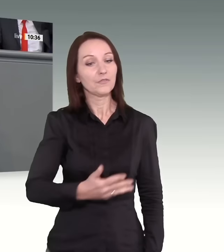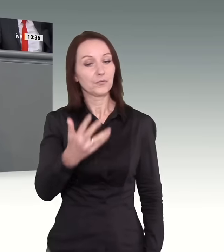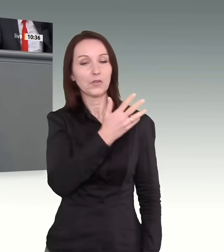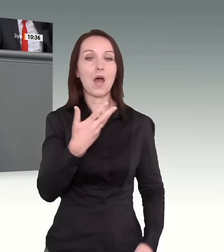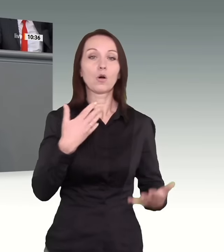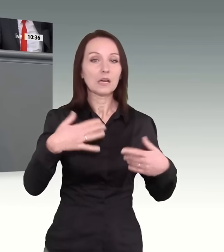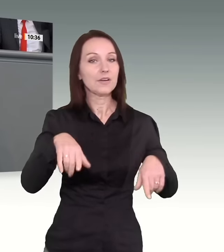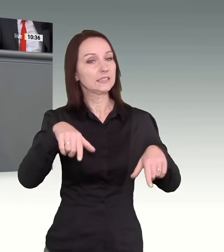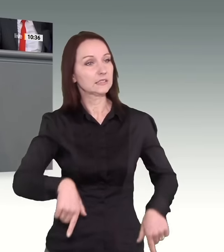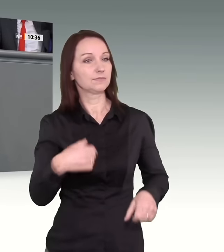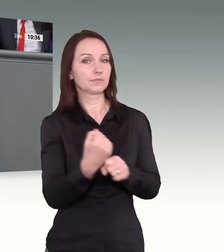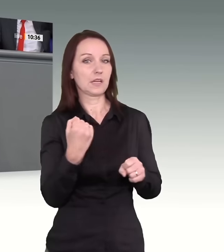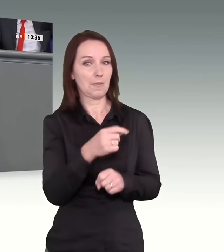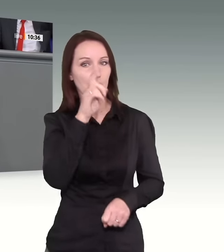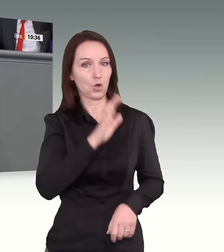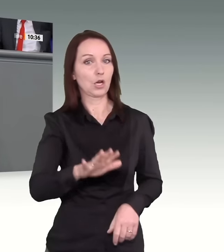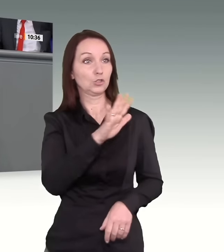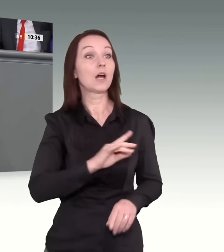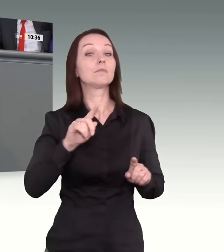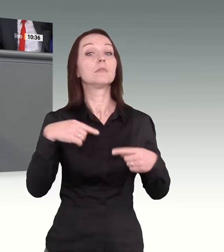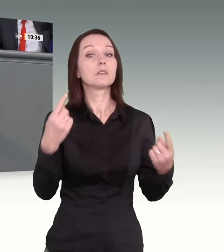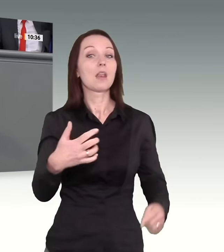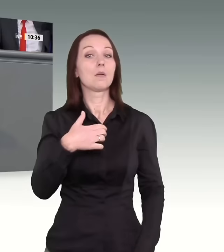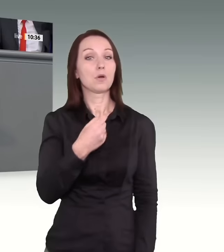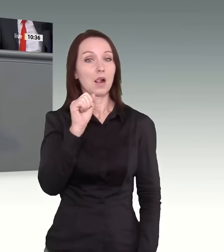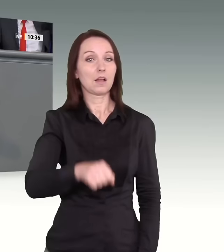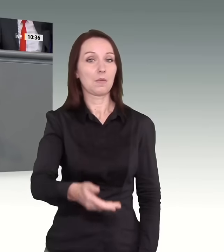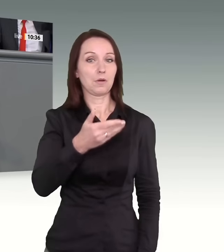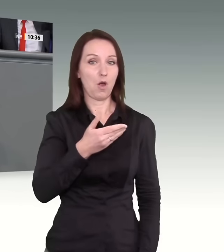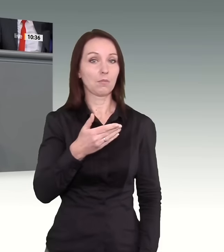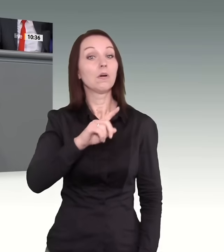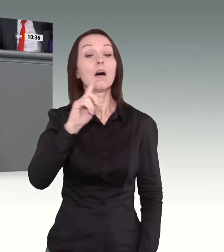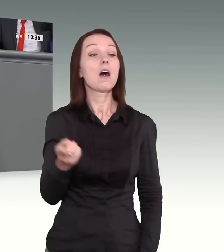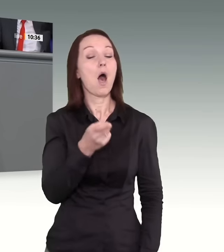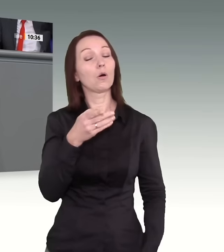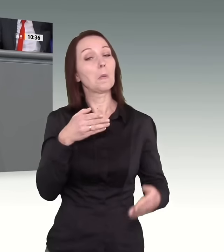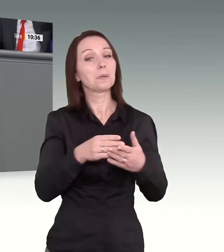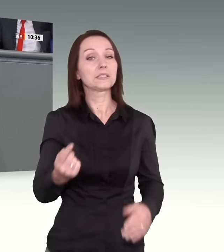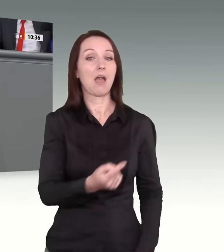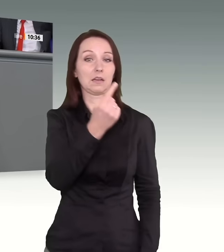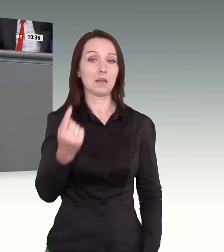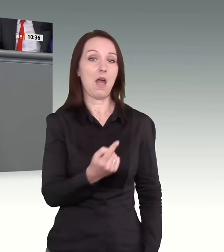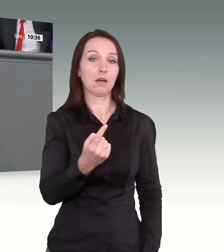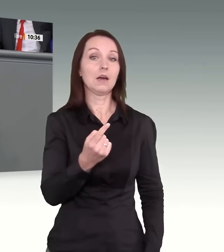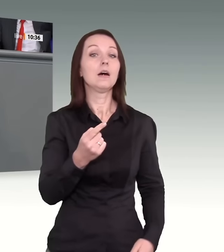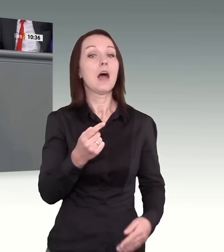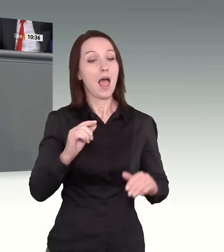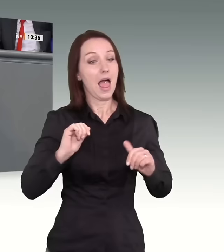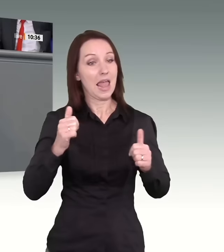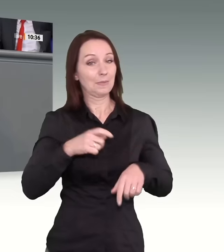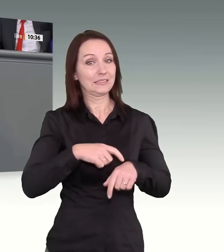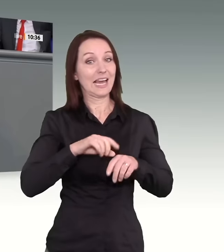ein Jahr am Stück und maximal fünf Jahre während der gesamten Lebenszeitung. Wissen Sie was? Weil es jederzeit möglich ist, nach Hause zurückzukehren und dort eine